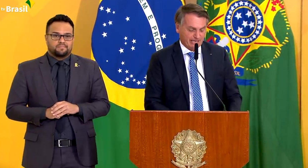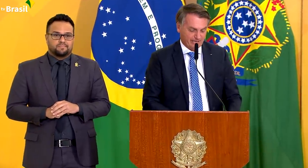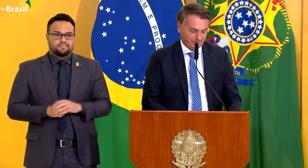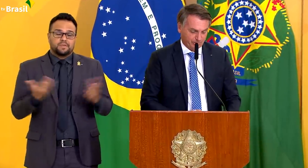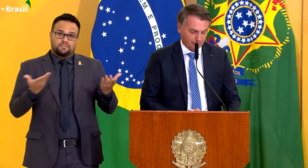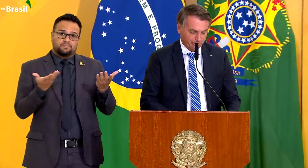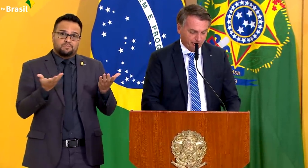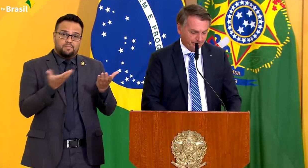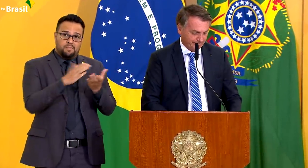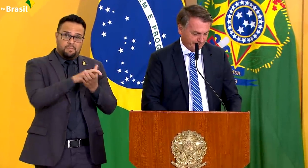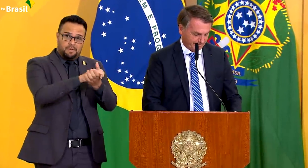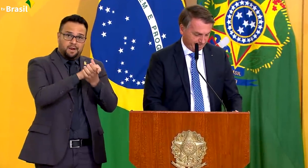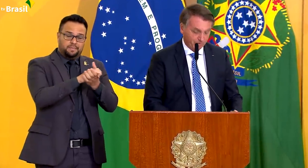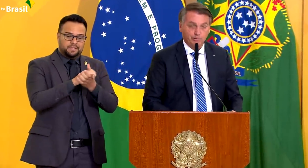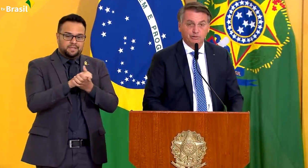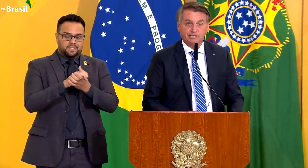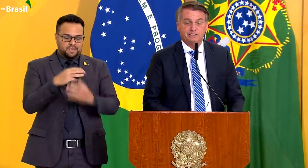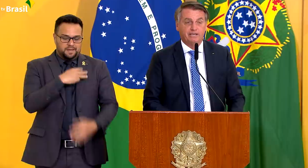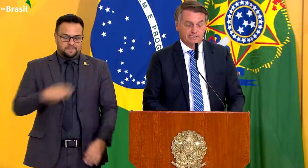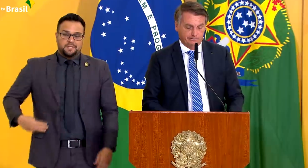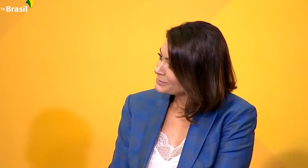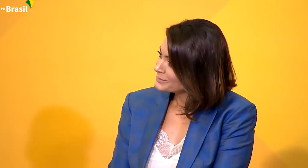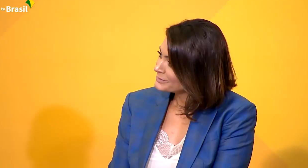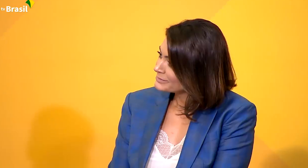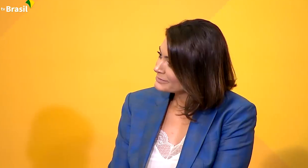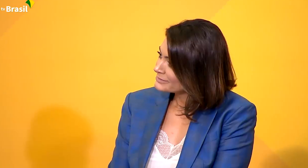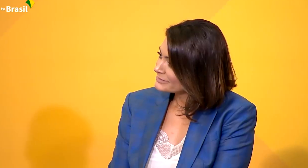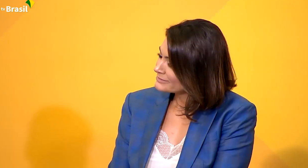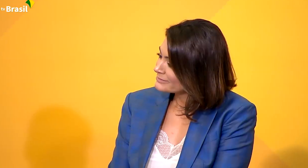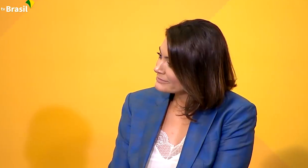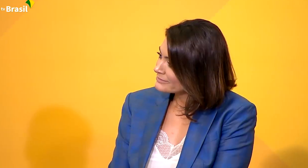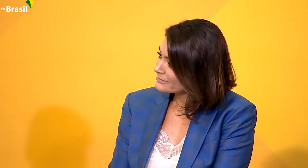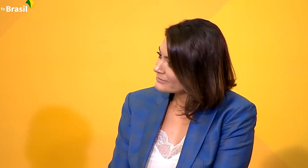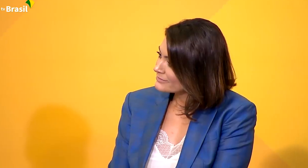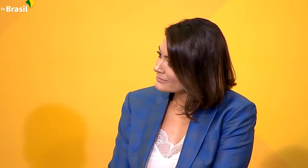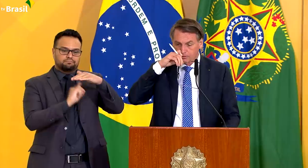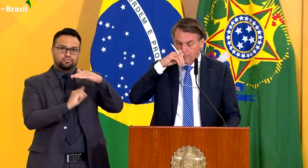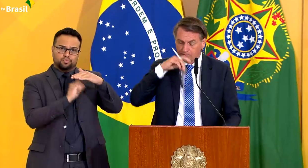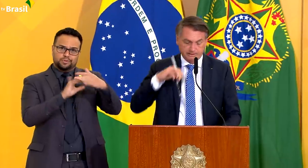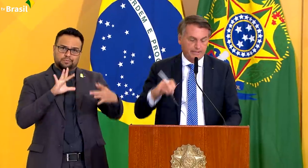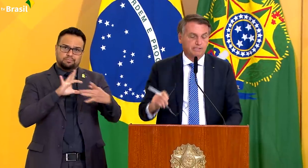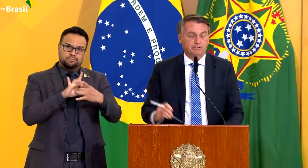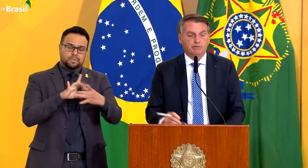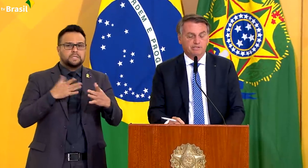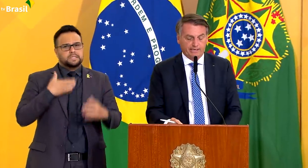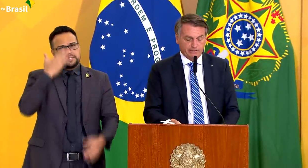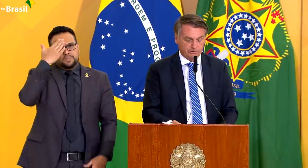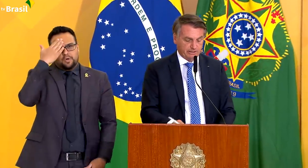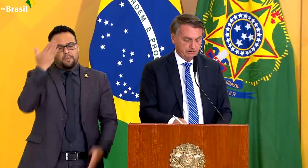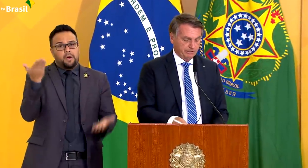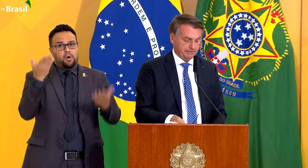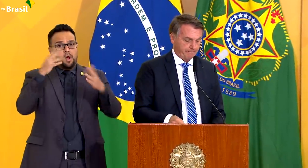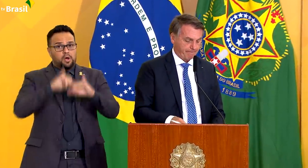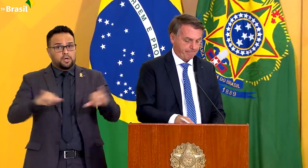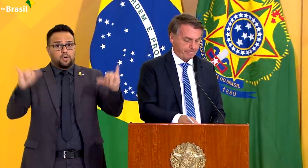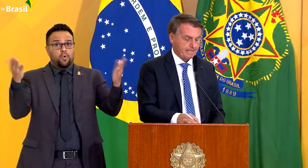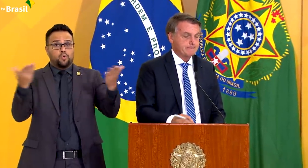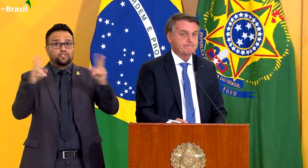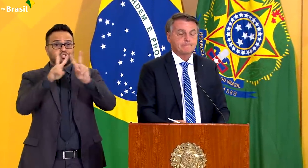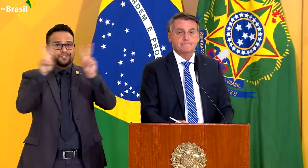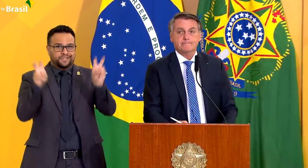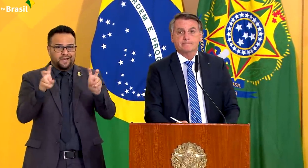Quero parabenizar o João Roma, bem como todas as entidades envolvidas, sobre o que está sendo anunciado no dia de hoje.